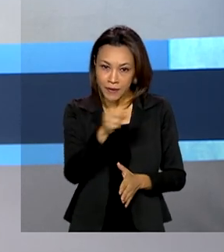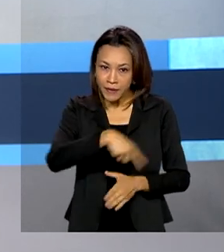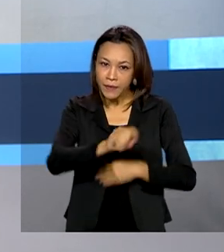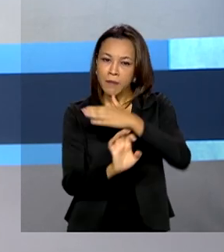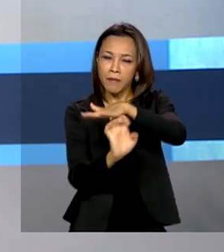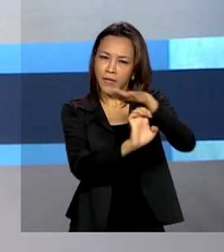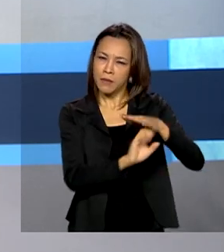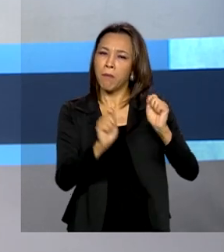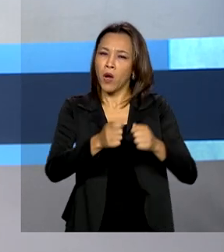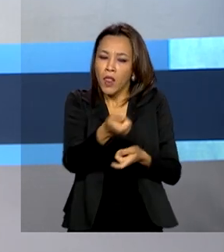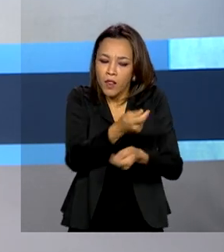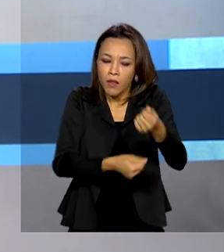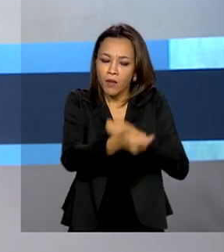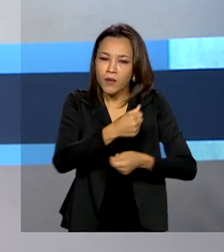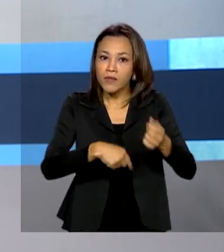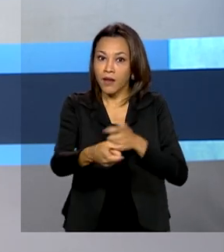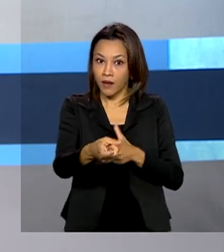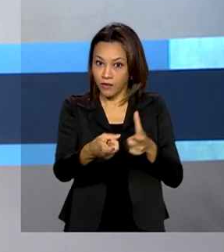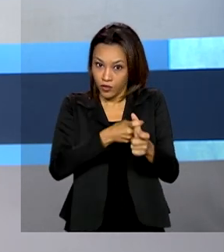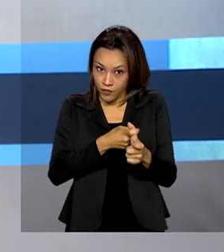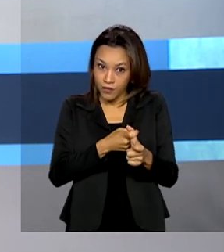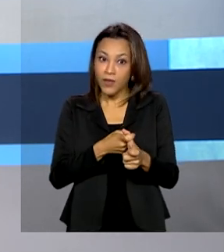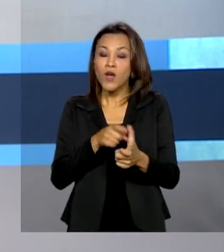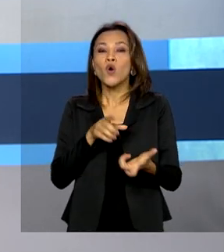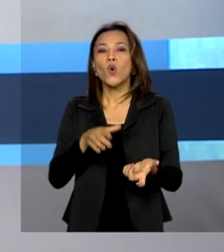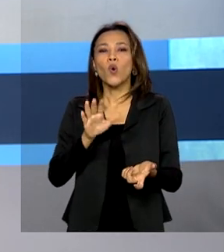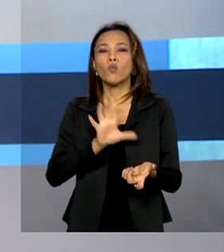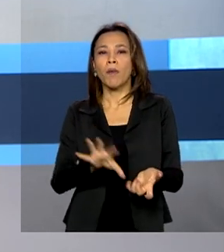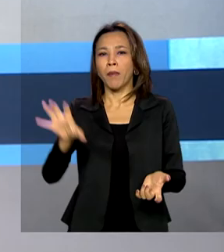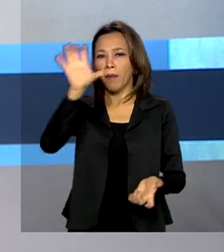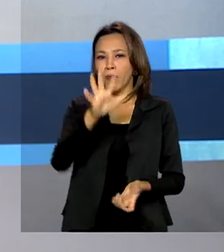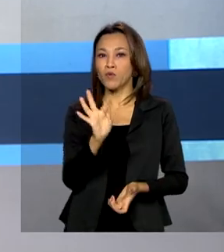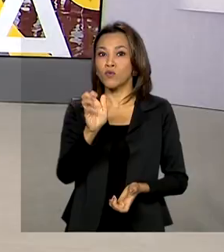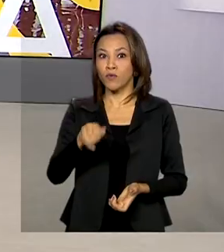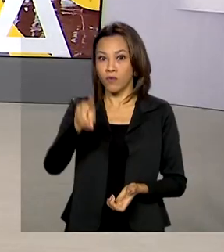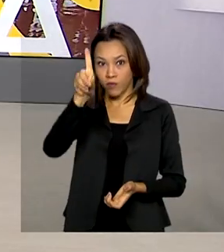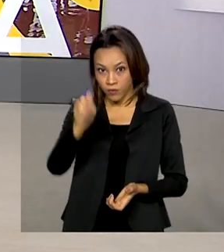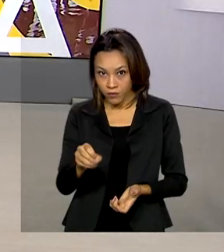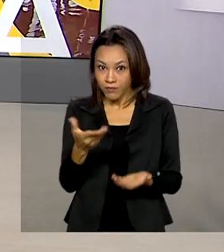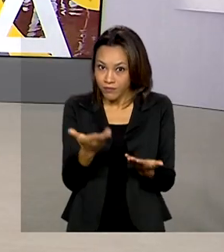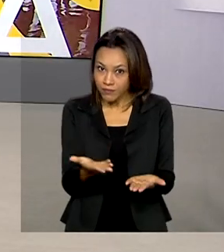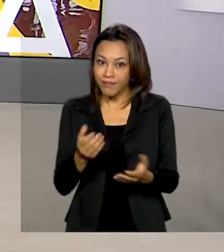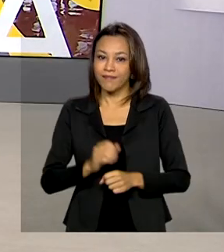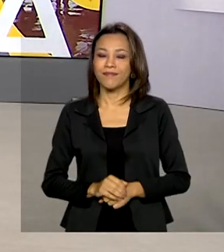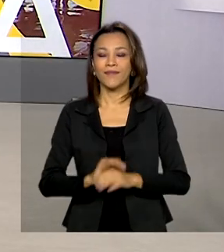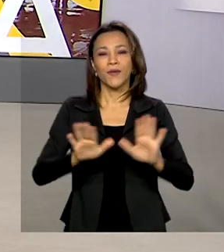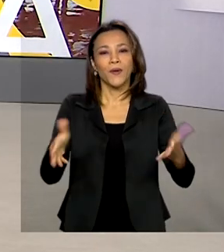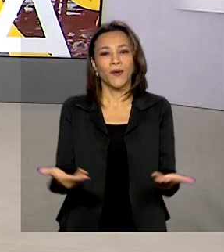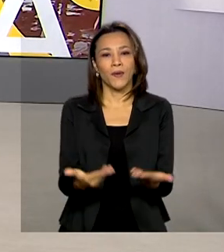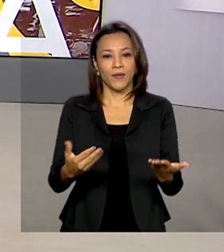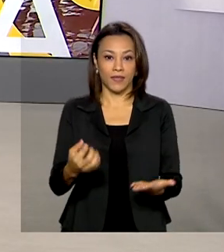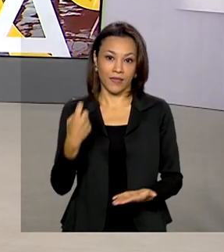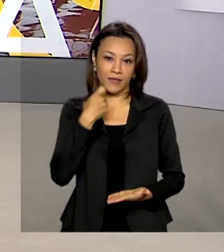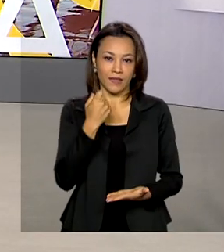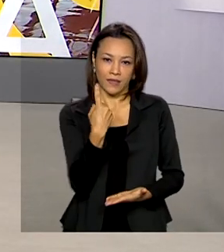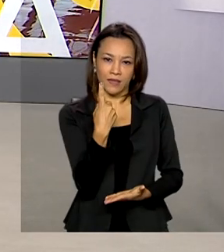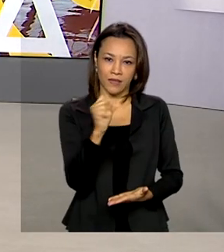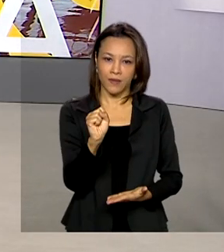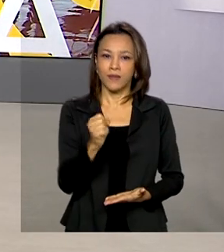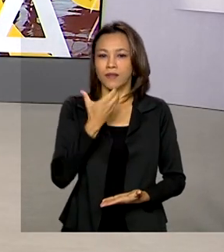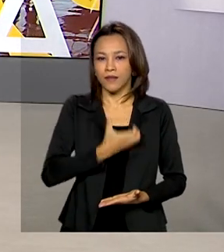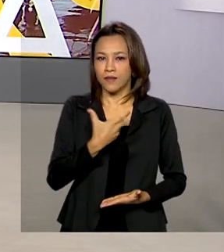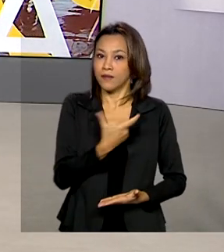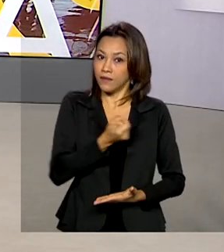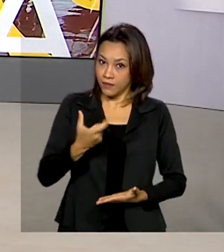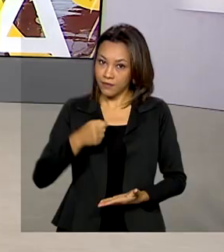podem renegociar dívidas com os fundos regionais de financiamento. Hoje é sexta-feira, 18 de dezembro